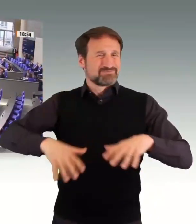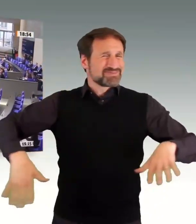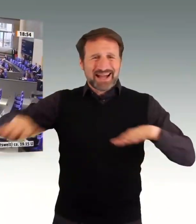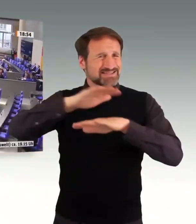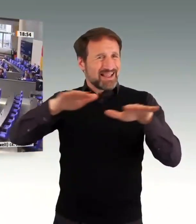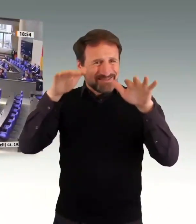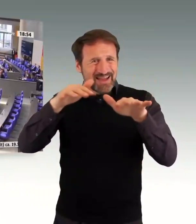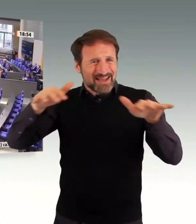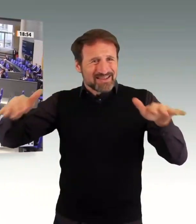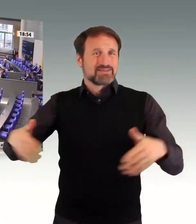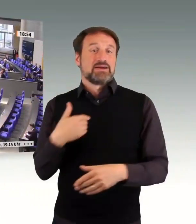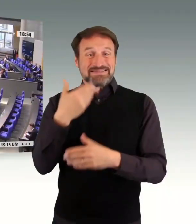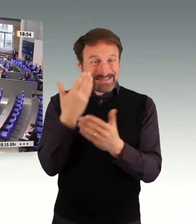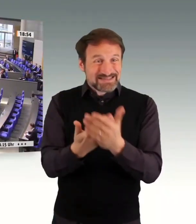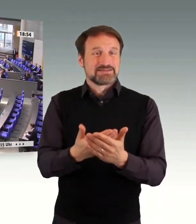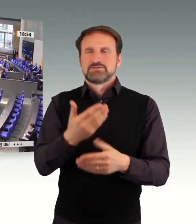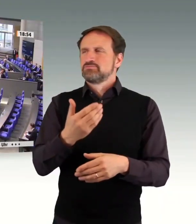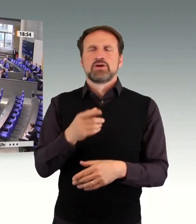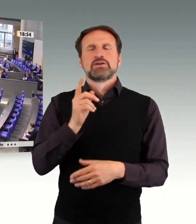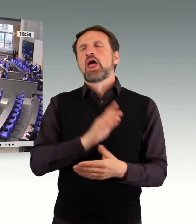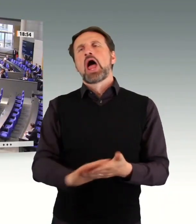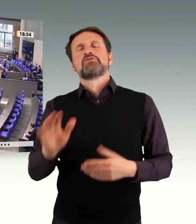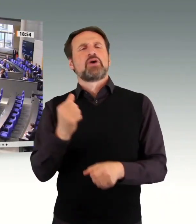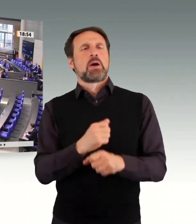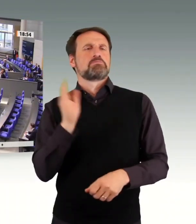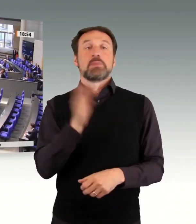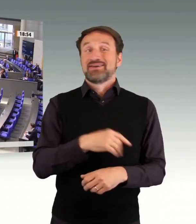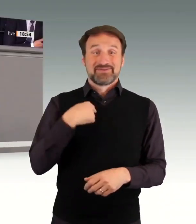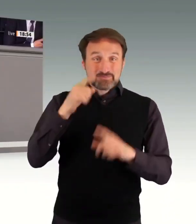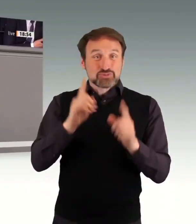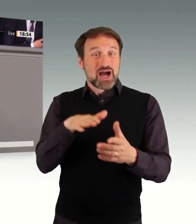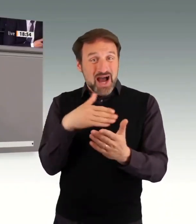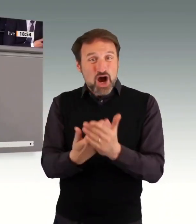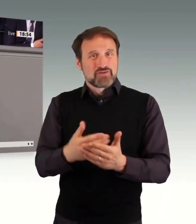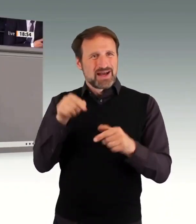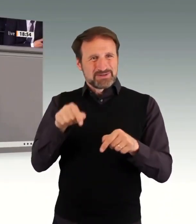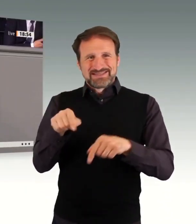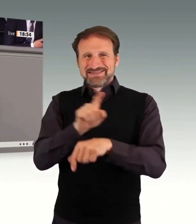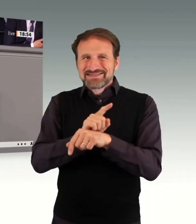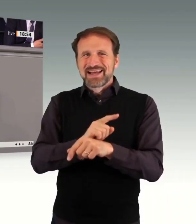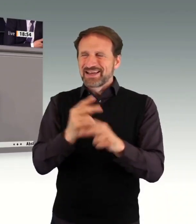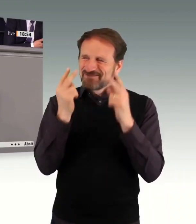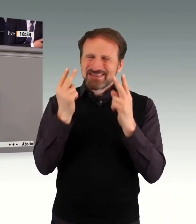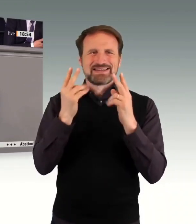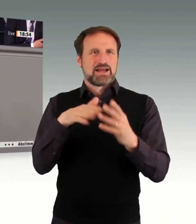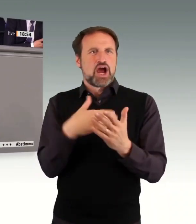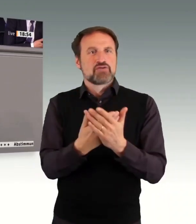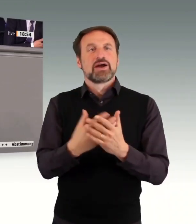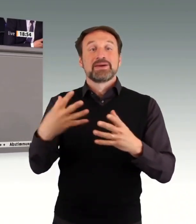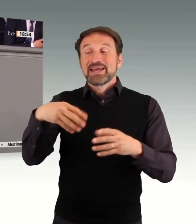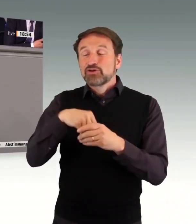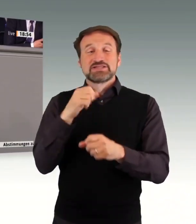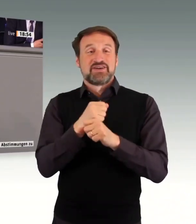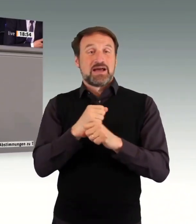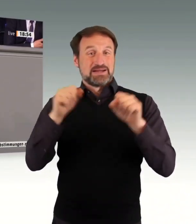ist er kurzfristig erkrankt. Aber das Thema ist eben zu wichtig, als dass man diese Rede einfach zu Protokoll gibt. Und deswegen wird mir die Ehre zuteil, die